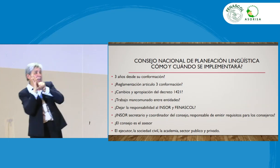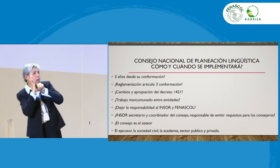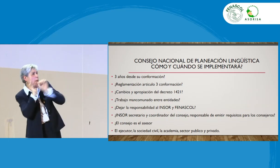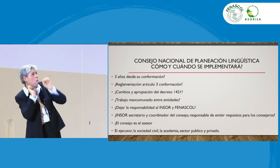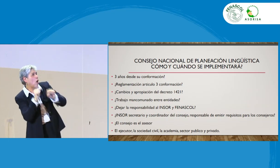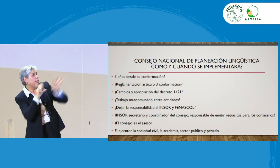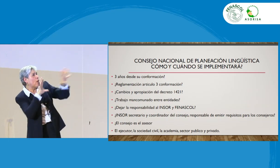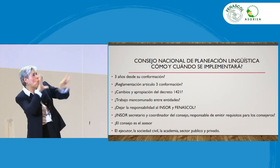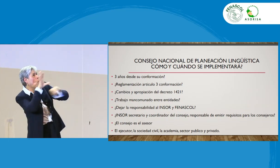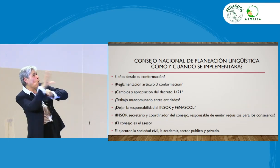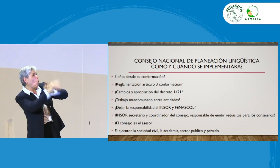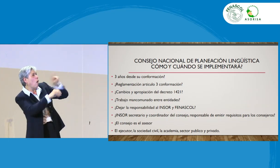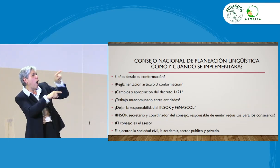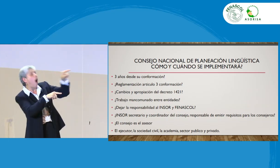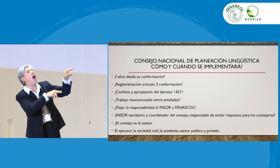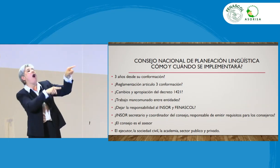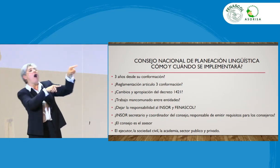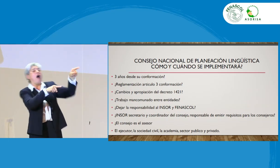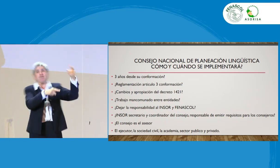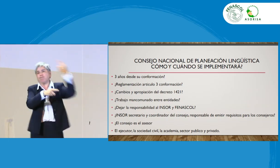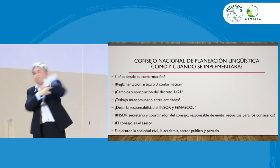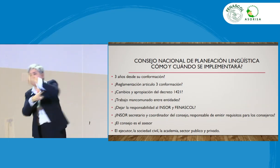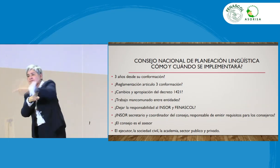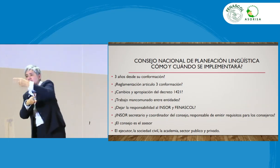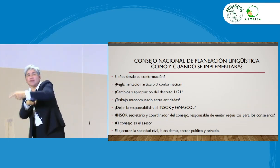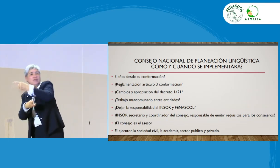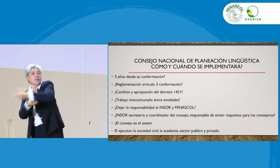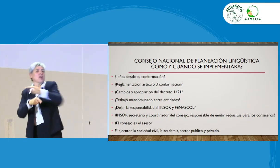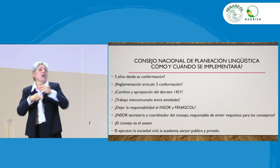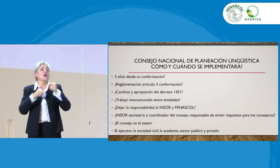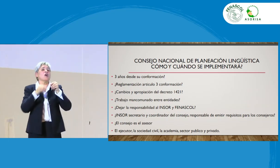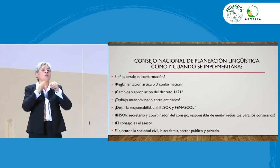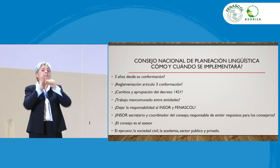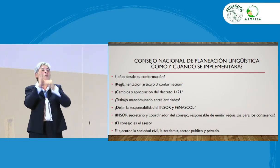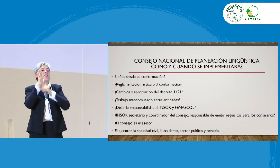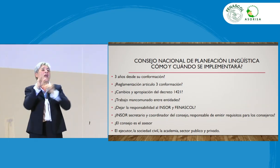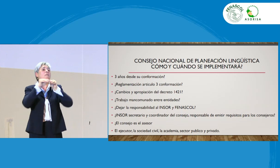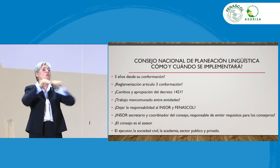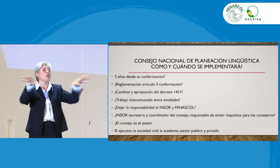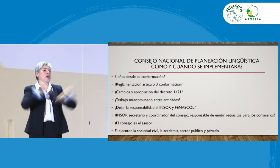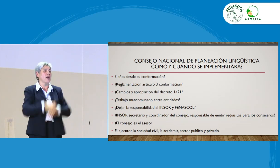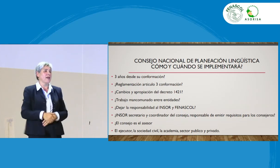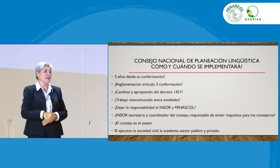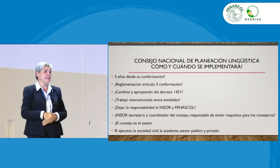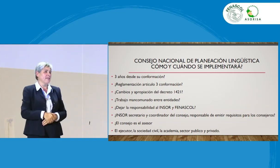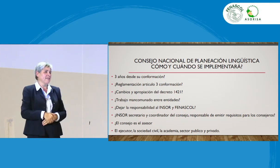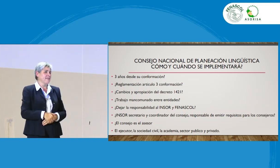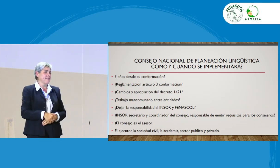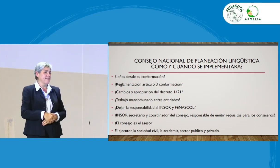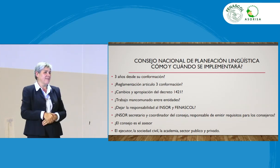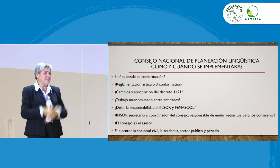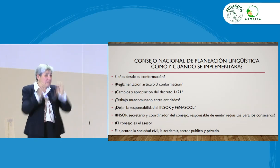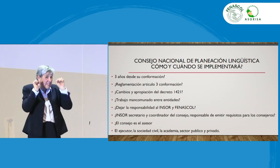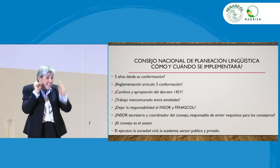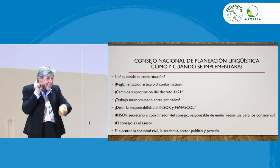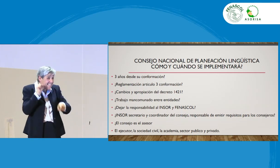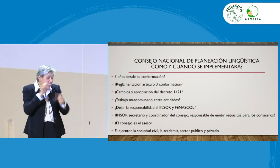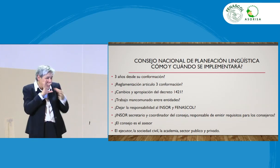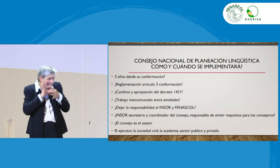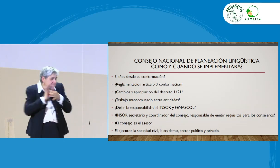es importante tener este aprendizaje, la ley, pues, manda el decreto, entonces, para realizar, y esto afecta también a la política pública, van unidos, van